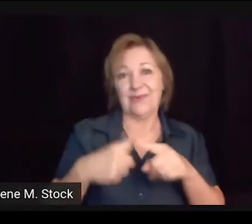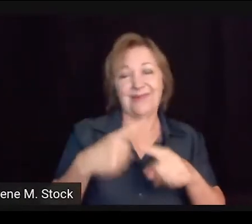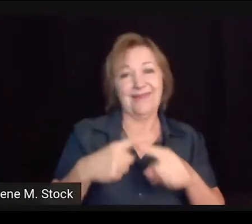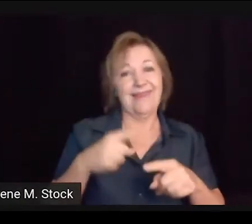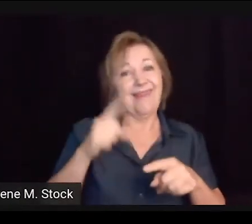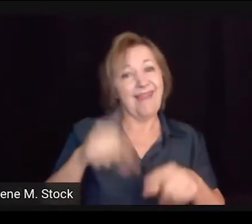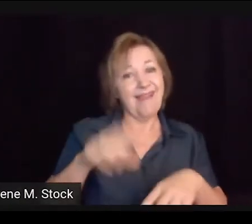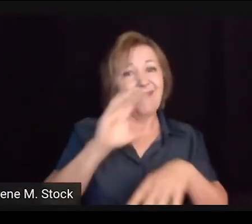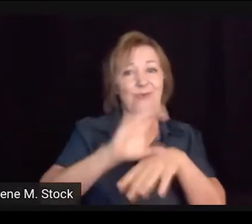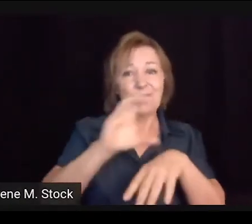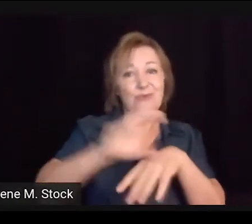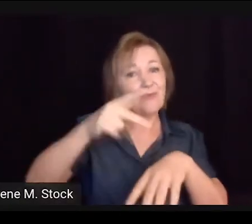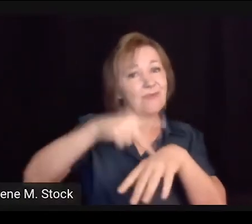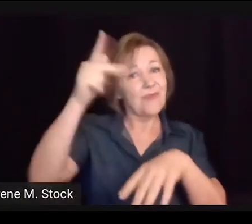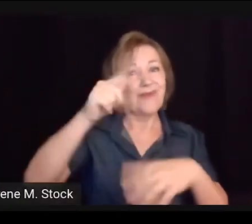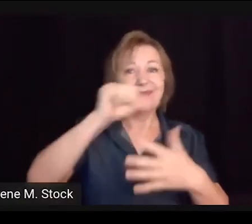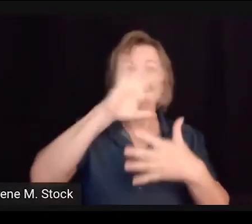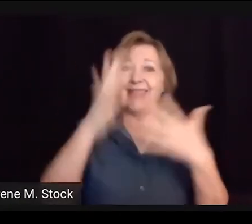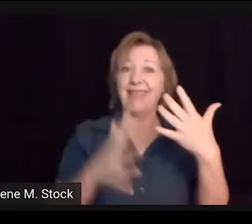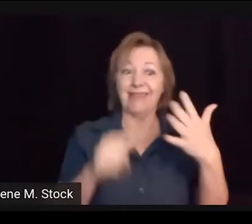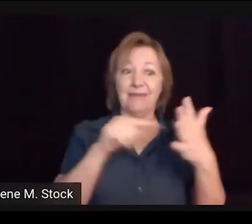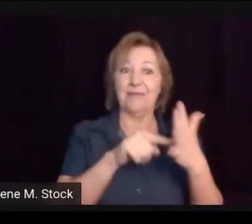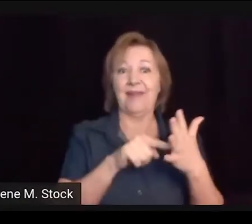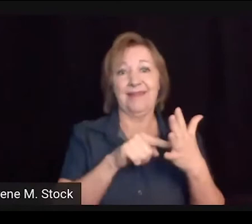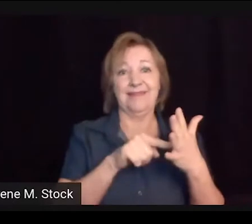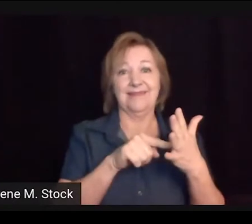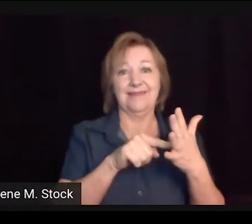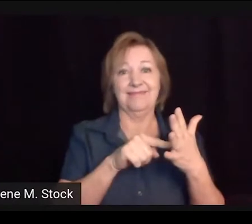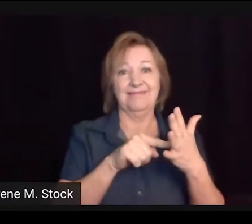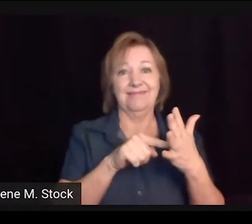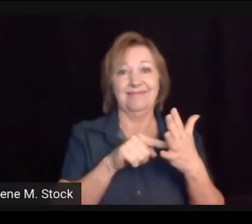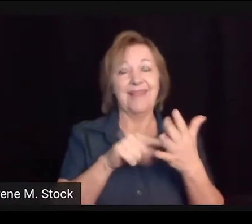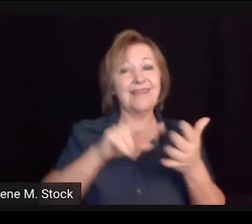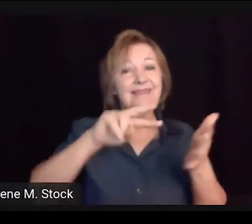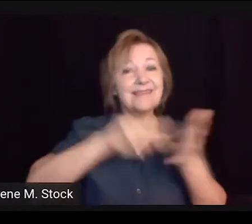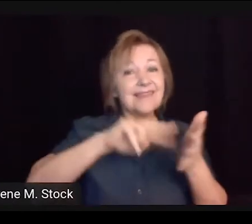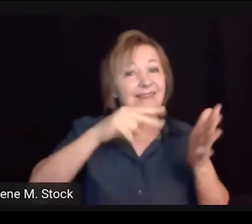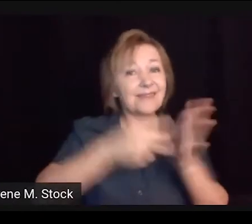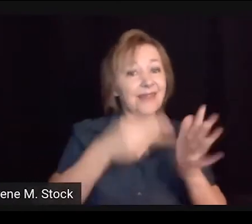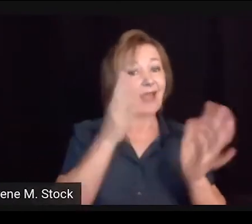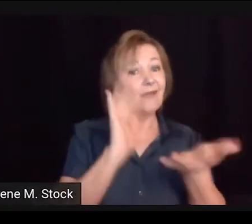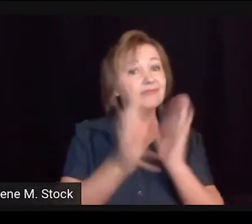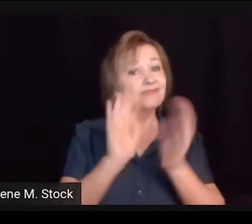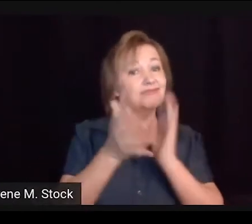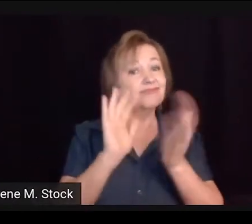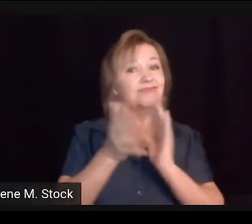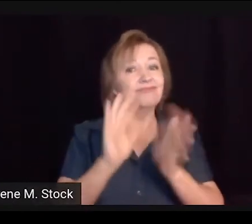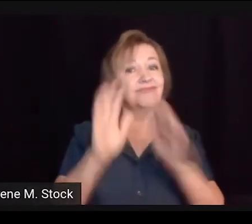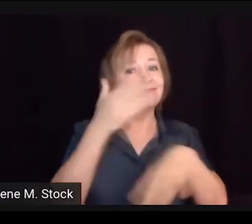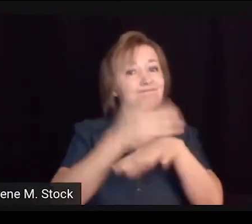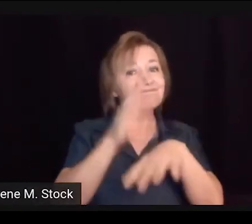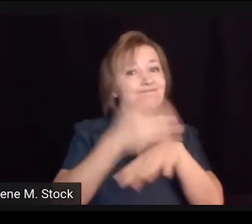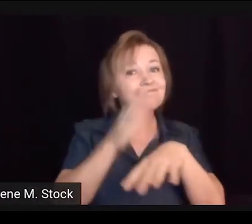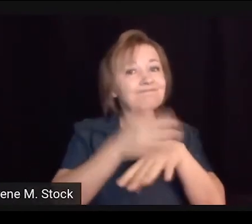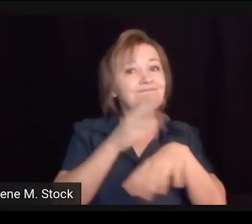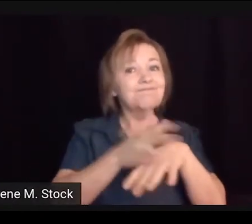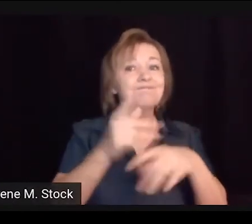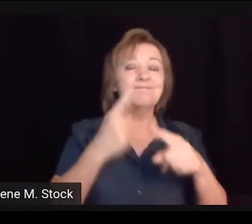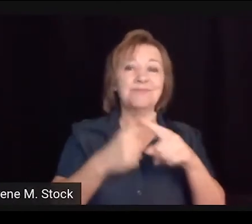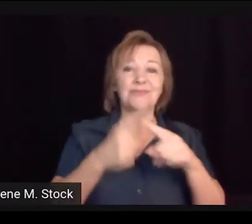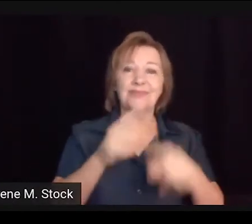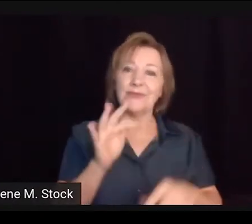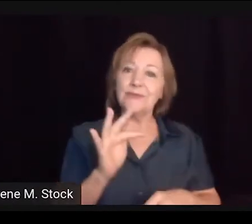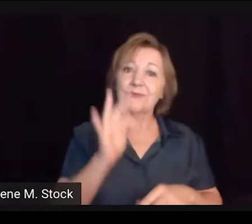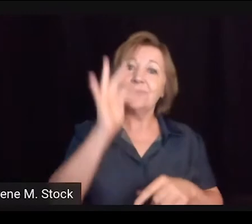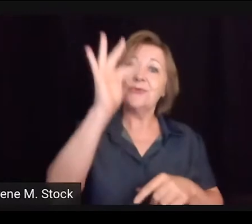É importante que esse aprendizado tenha, né? Que ele aconteça na pós, porque Libras